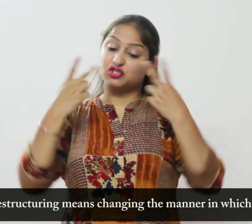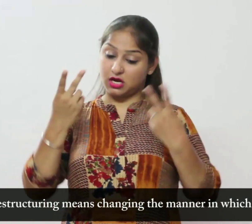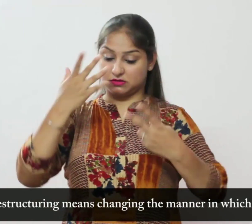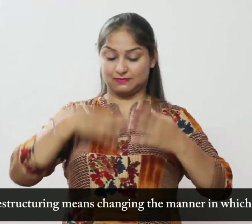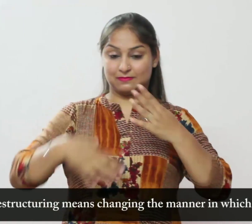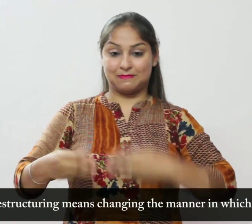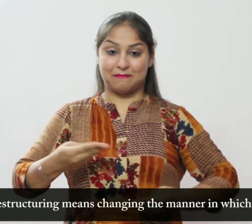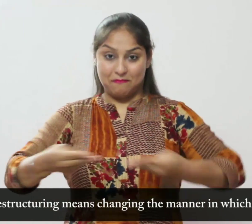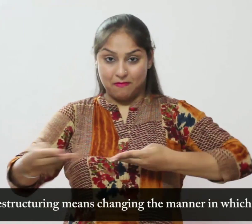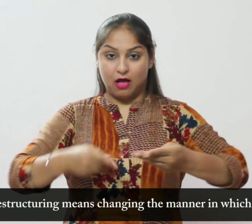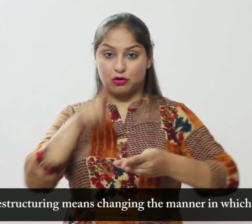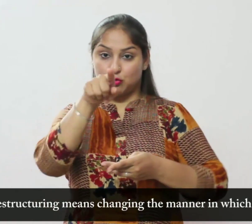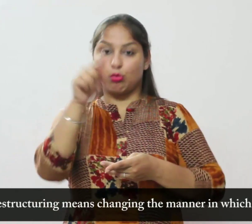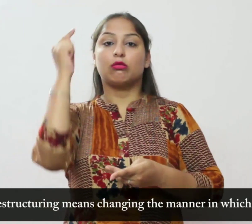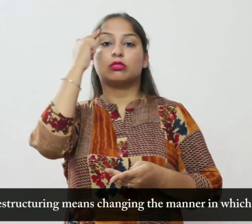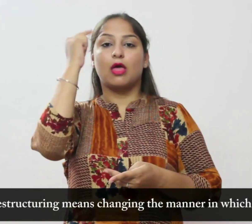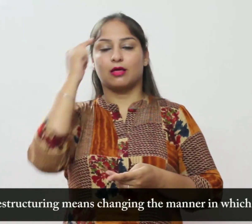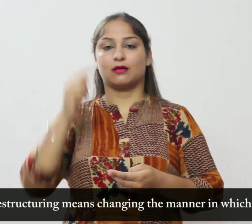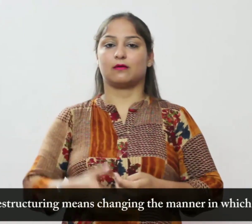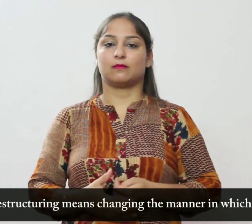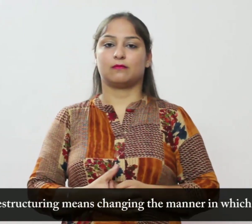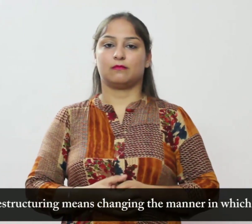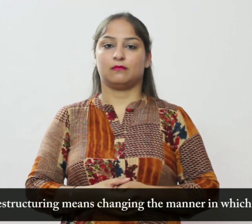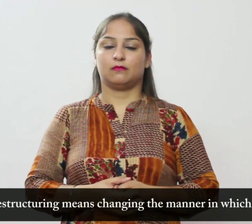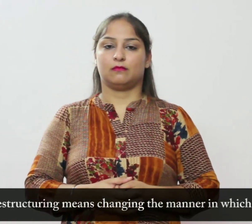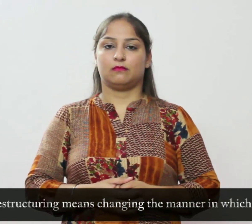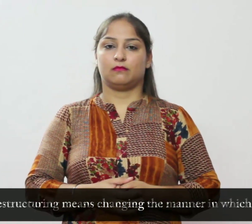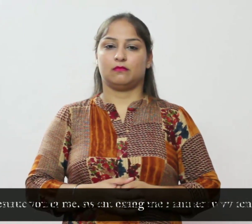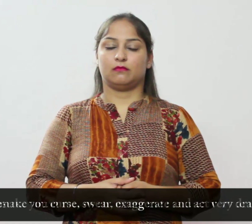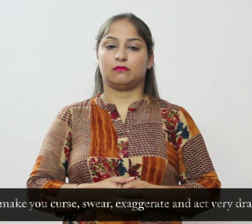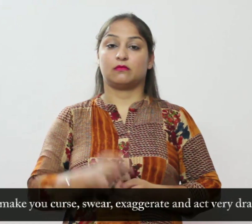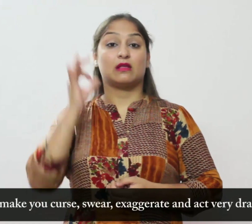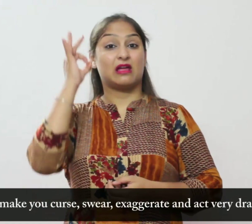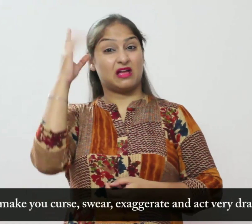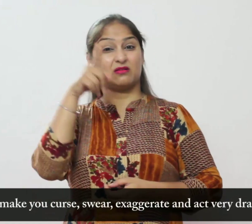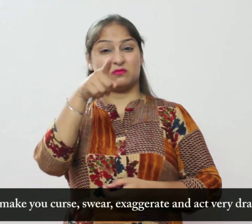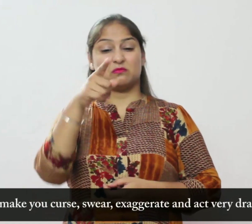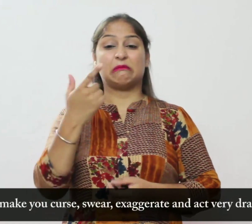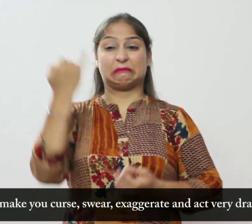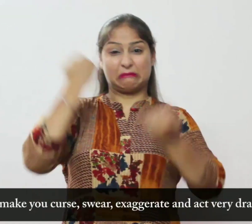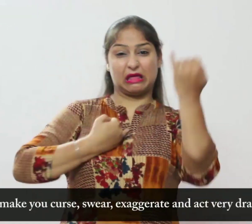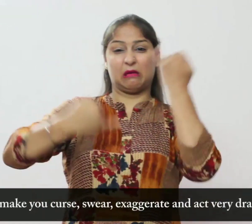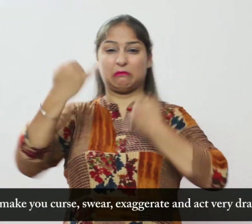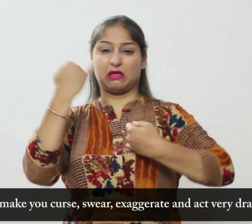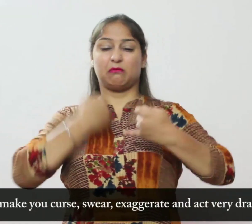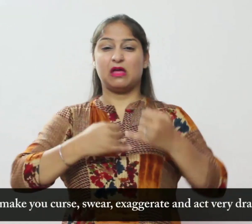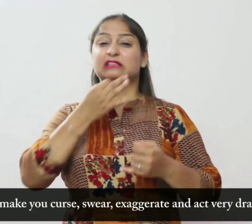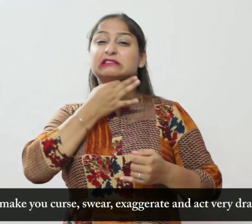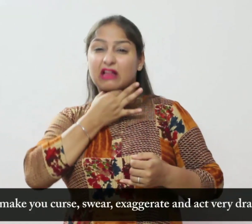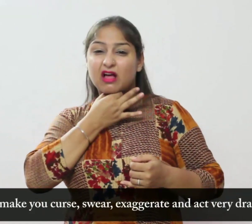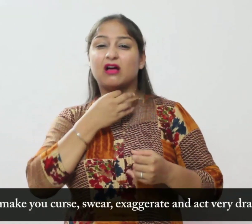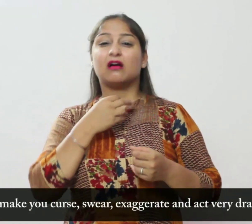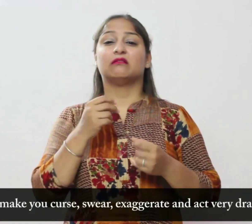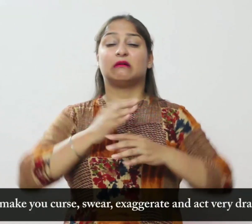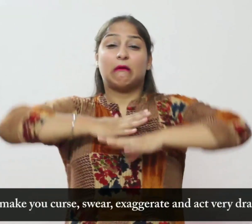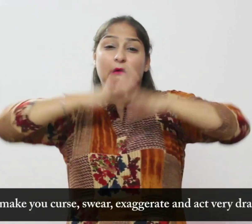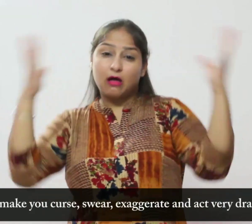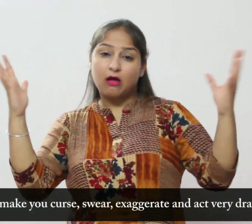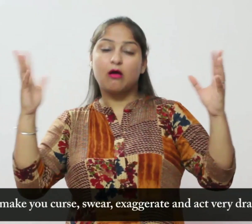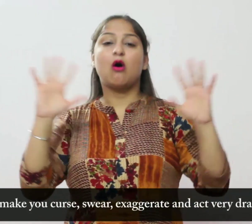सोचने का तरीका बदलना क्रोध आपको शाप, शपत, अतिरंजना और नाटकिये रूप से